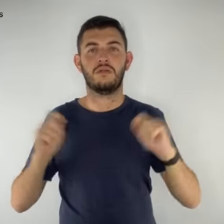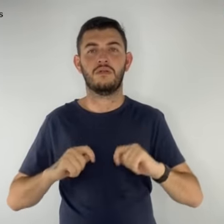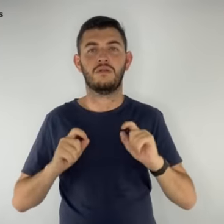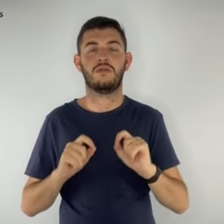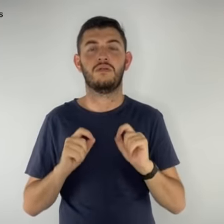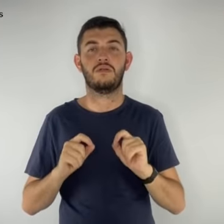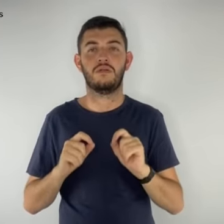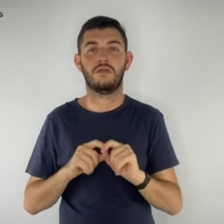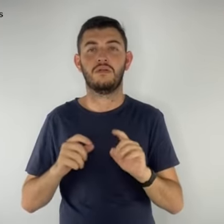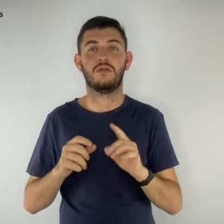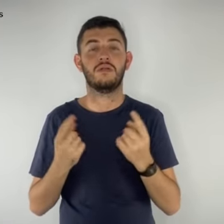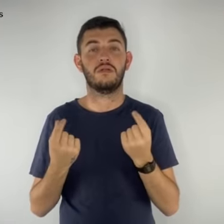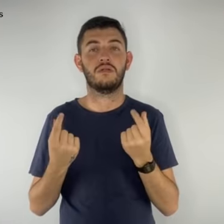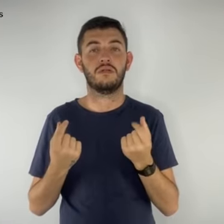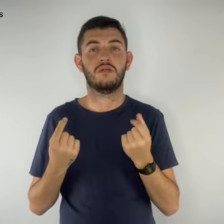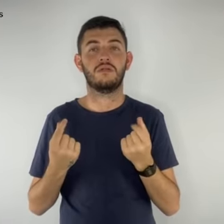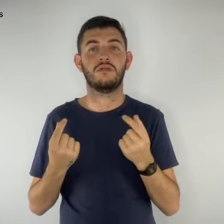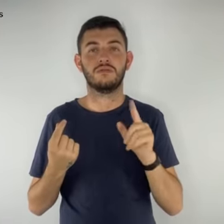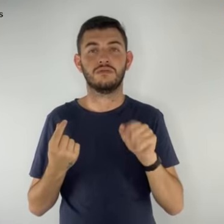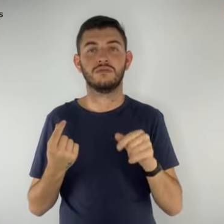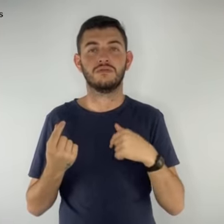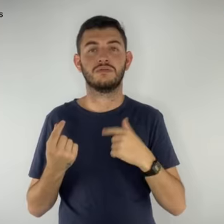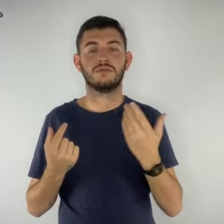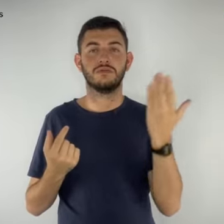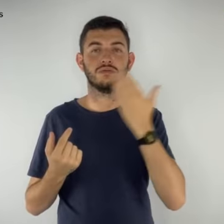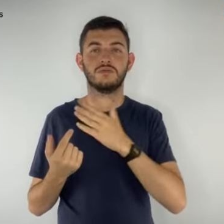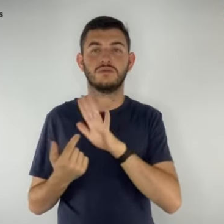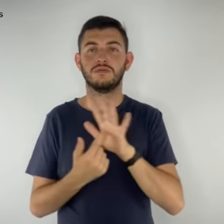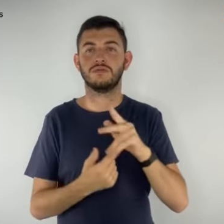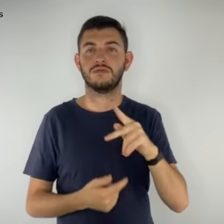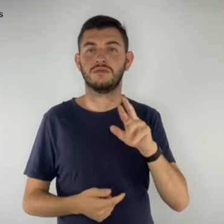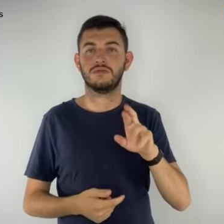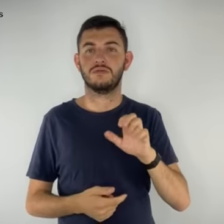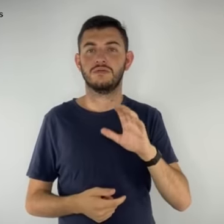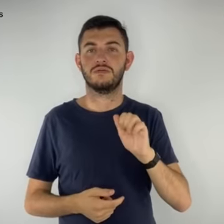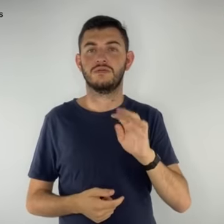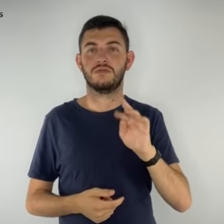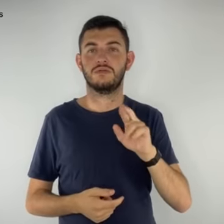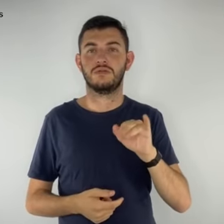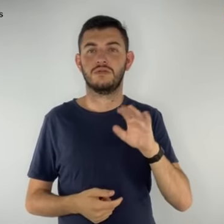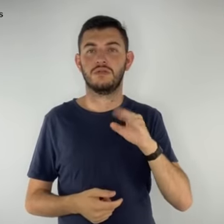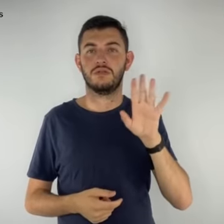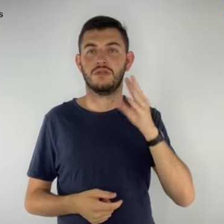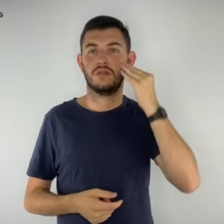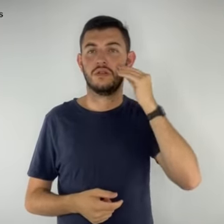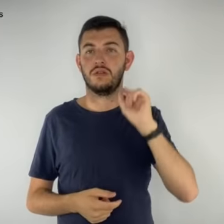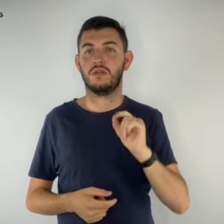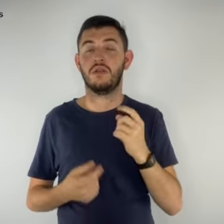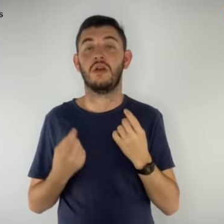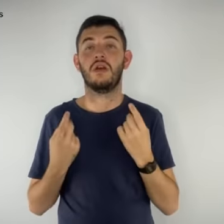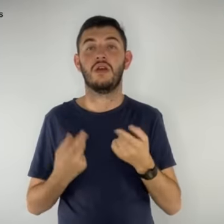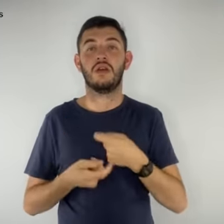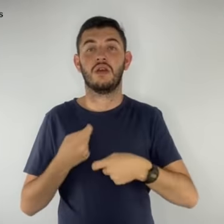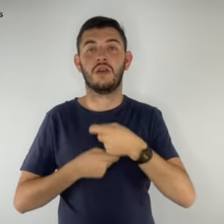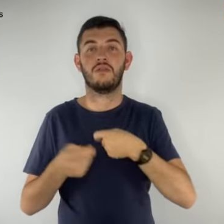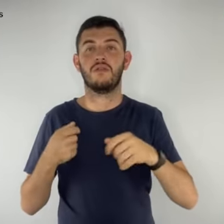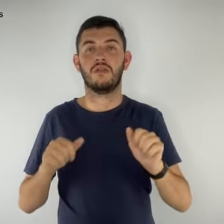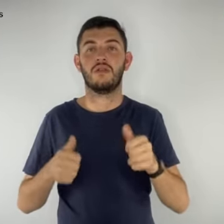recebimento dos valores inscritos em precatório, dando a entender que a venda é sempre o melhor